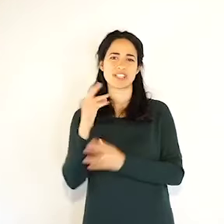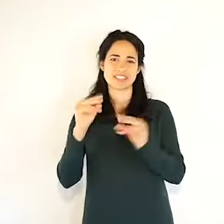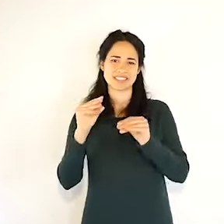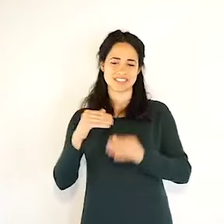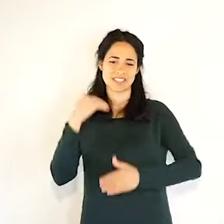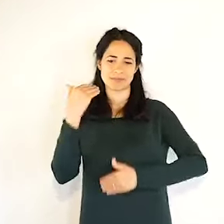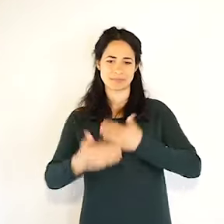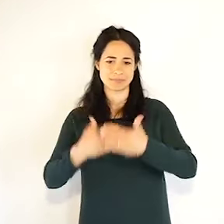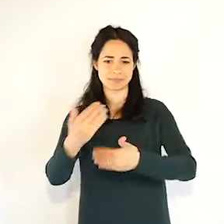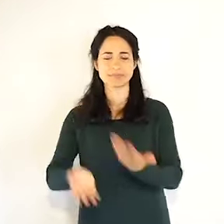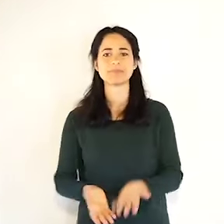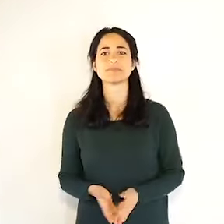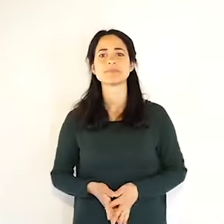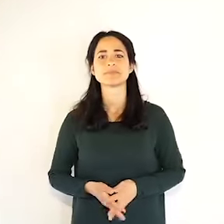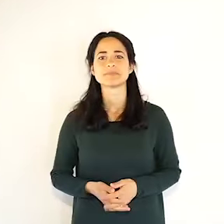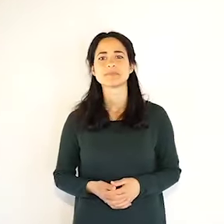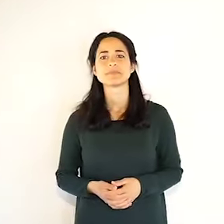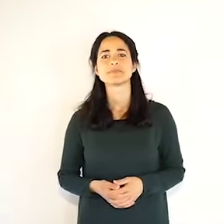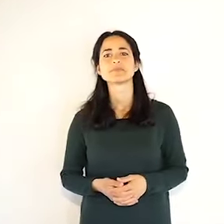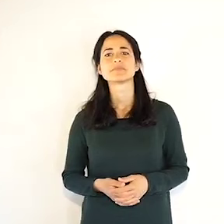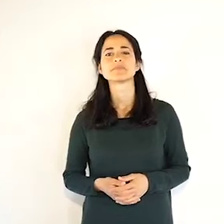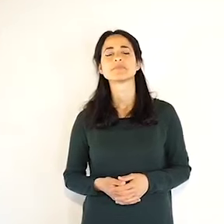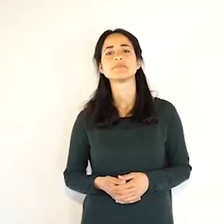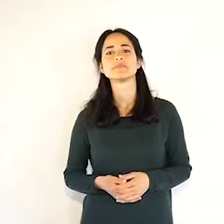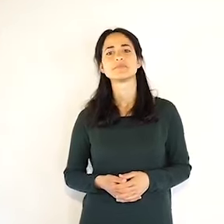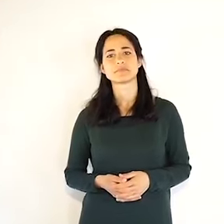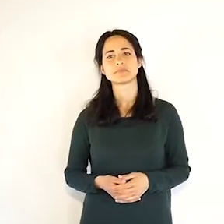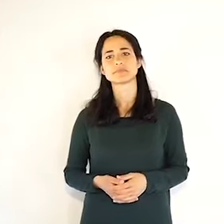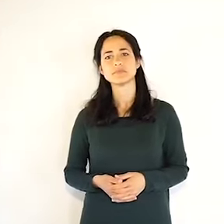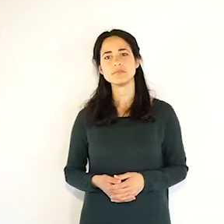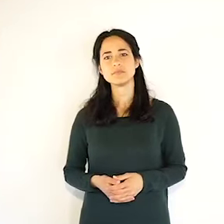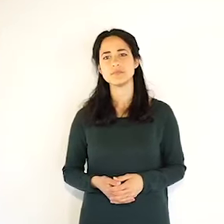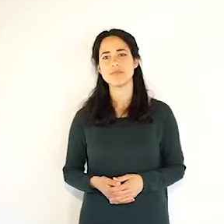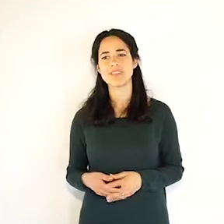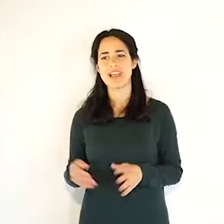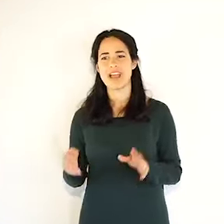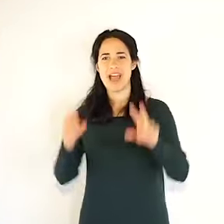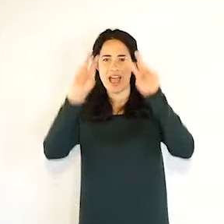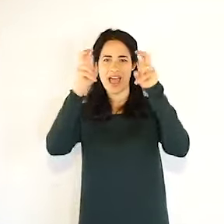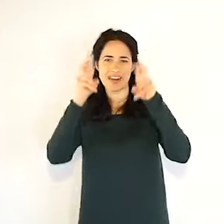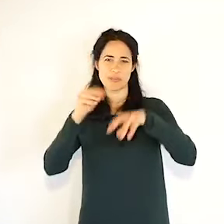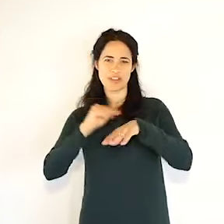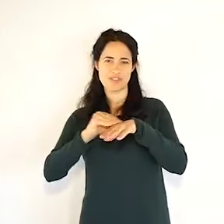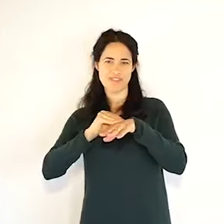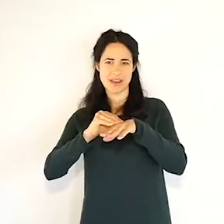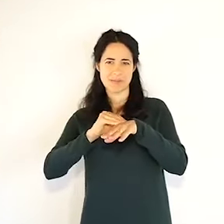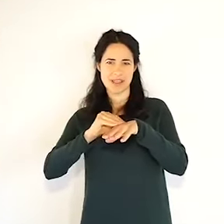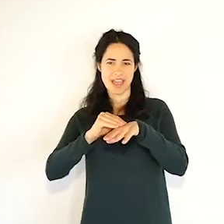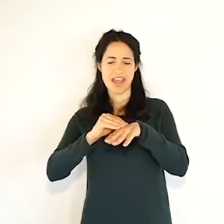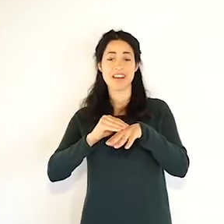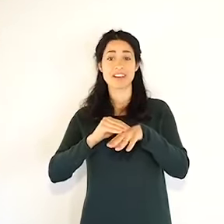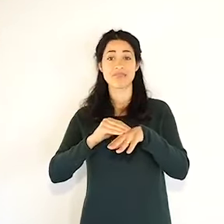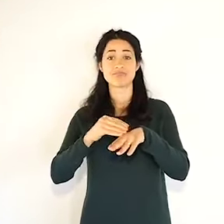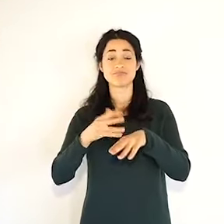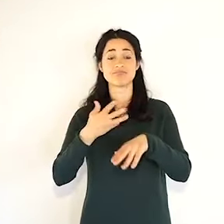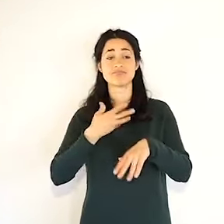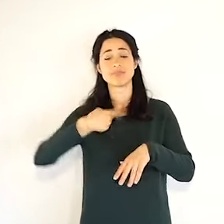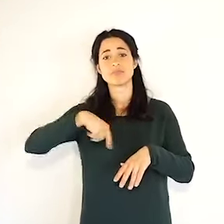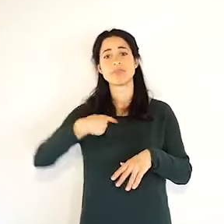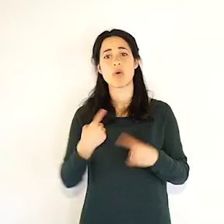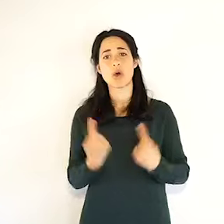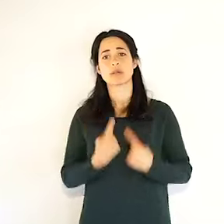-Romagna e anche vado avanti sui dispositivi di protezione individuale, oggi abbiamo